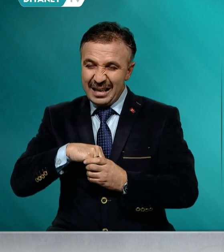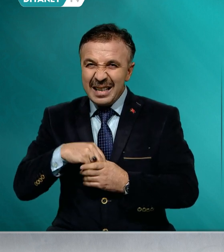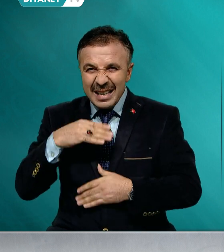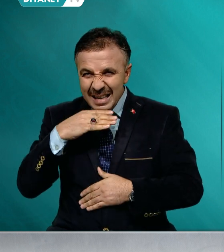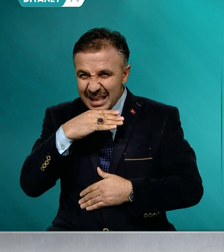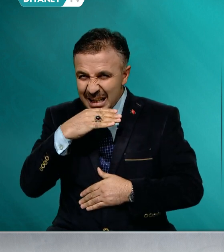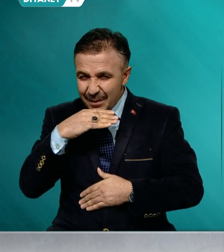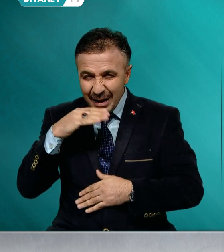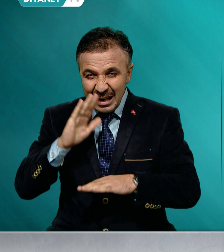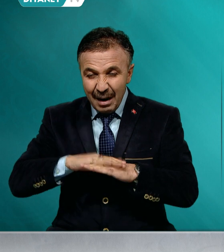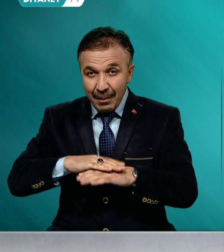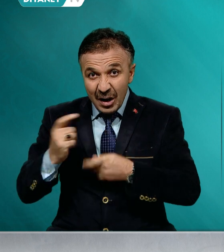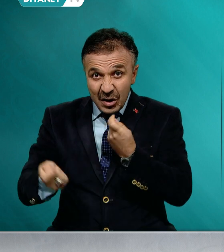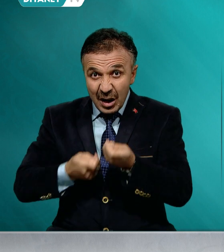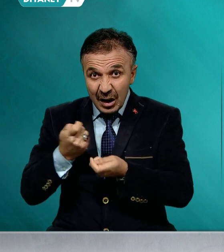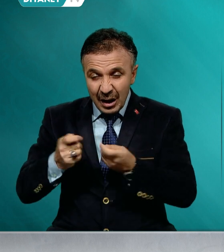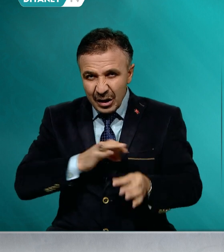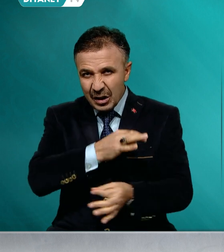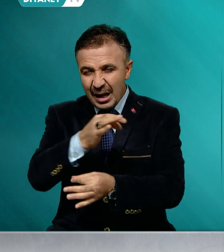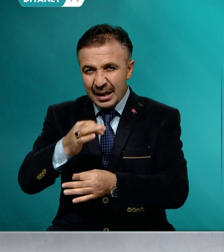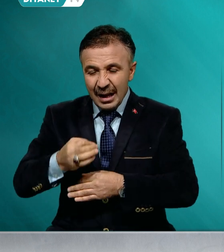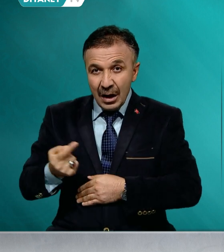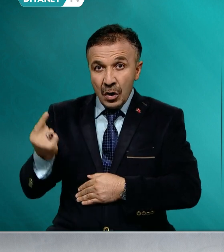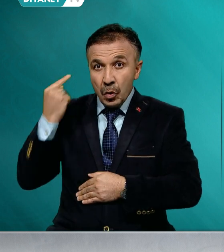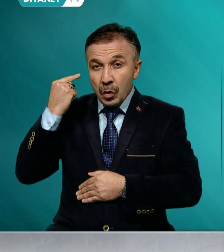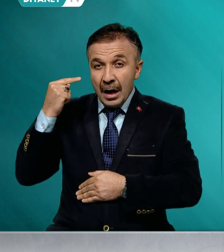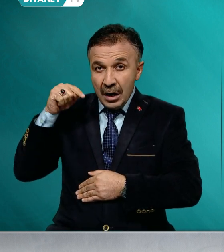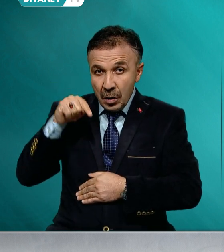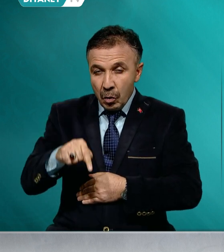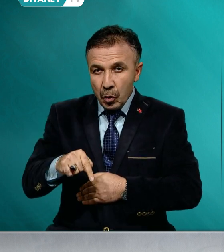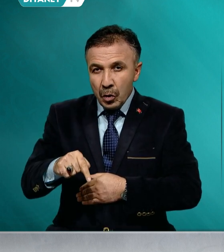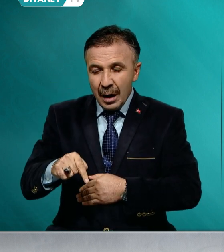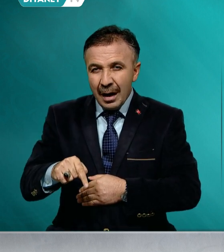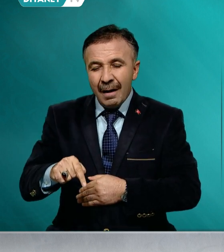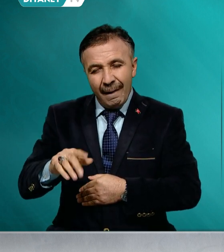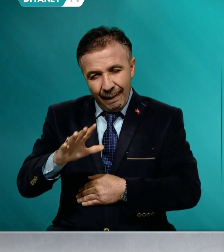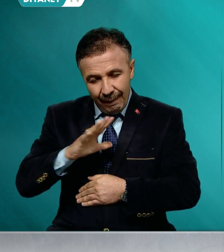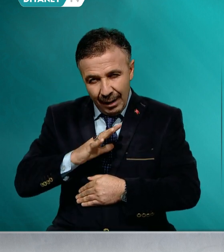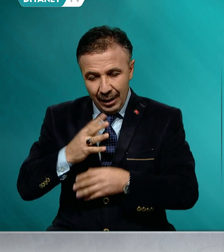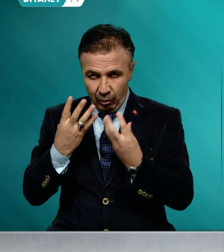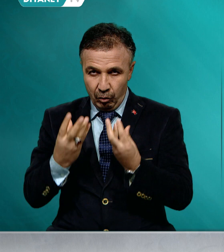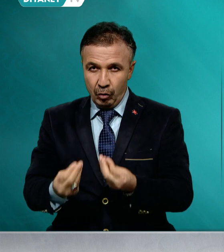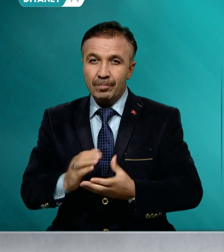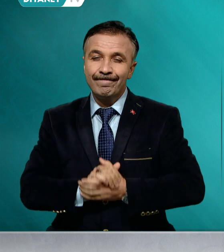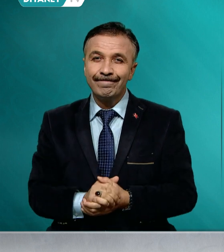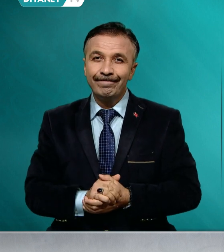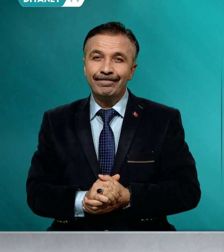çalışanlar da dünden bugüne var ola gelmiştir. Kıymetli